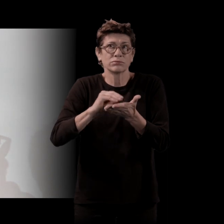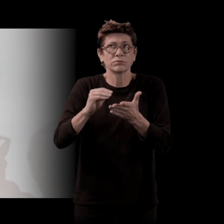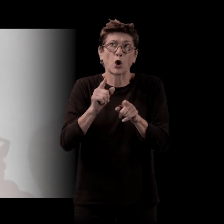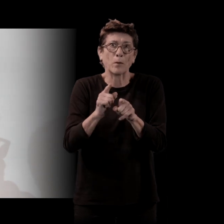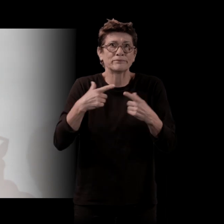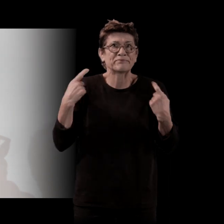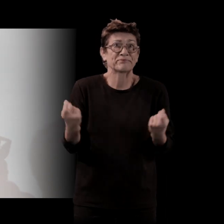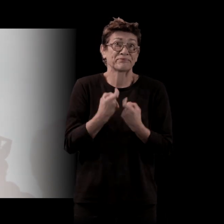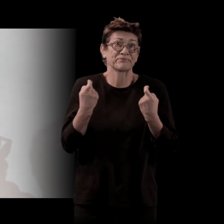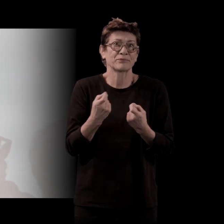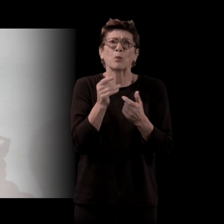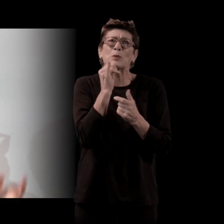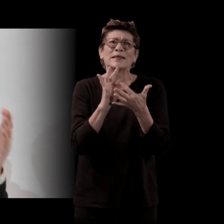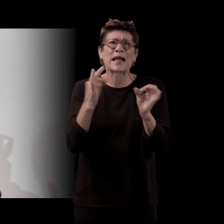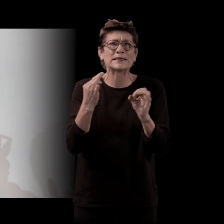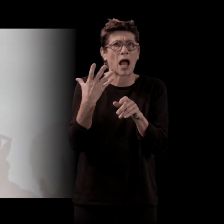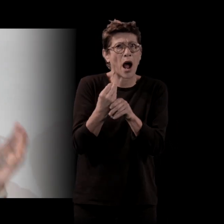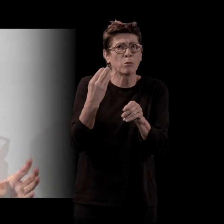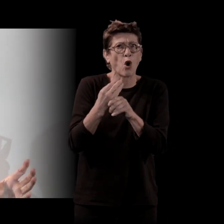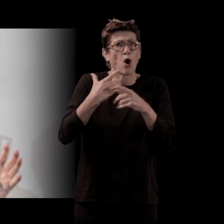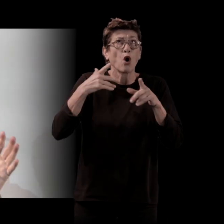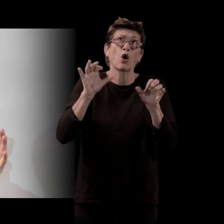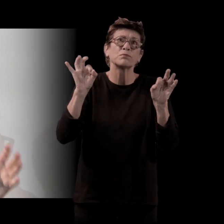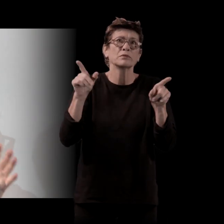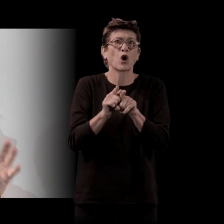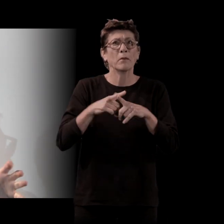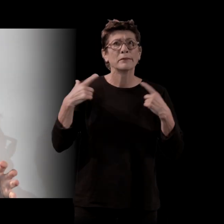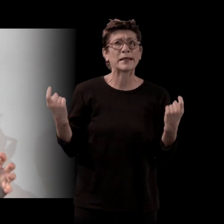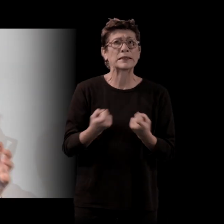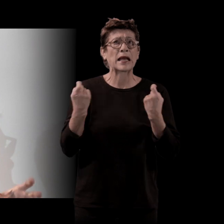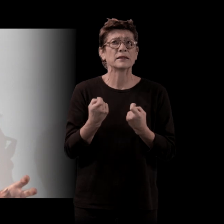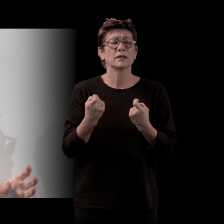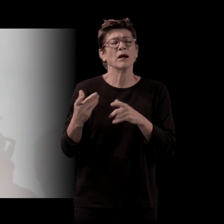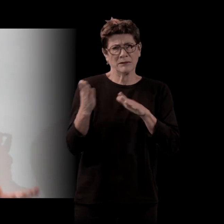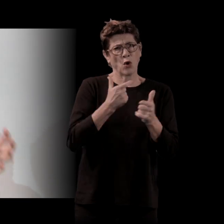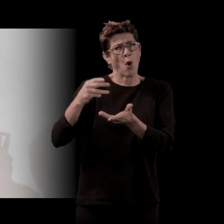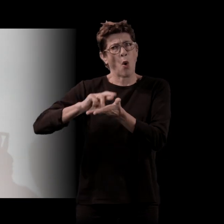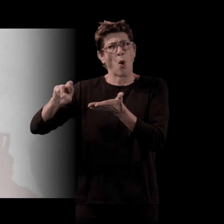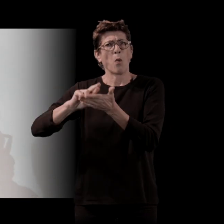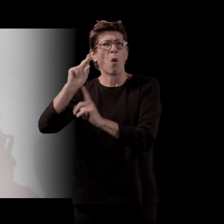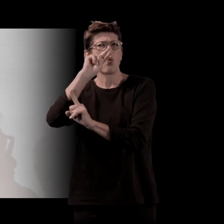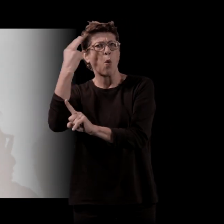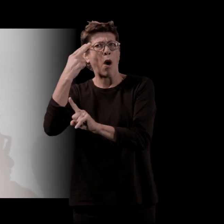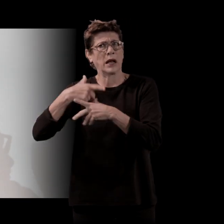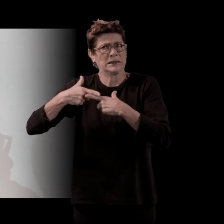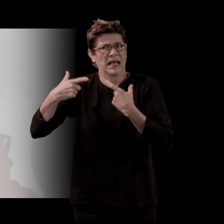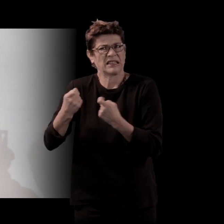J'ai eu l'impression, tout cas, autant faire du roman noir, ça n'a pas été un lieu où je me suis exercé avant de faire du roman clair.